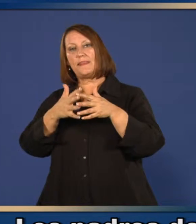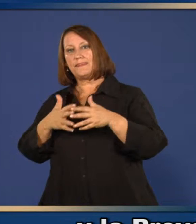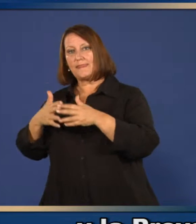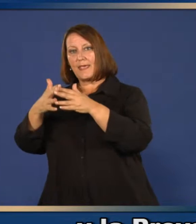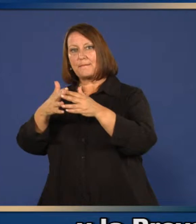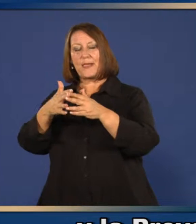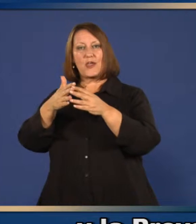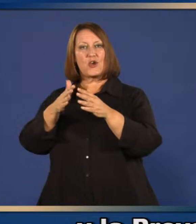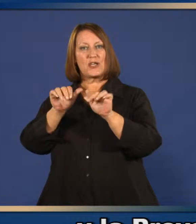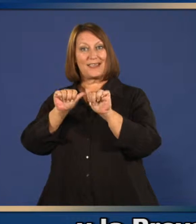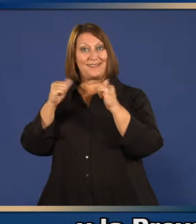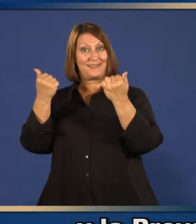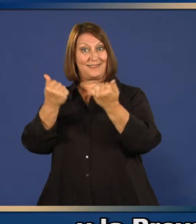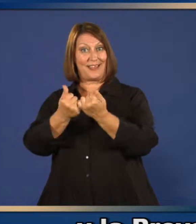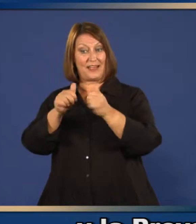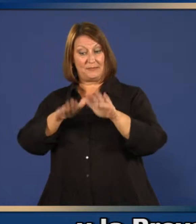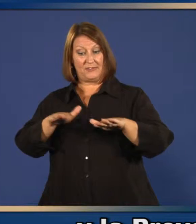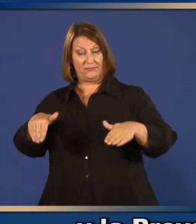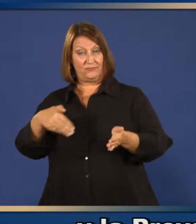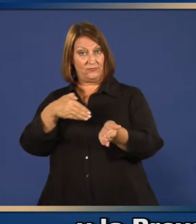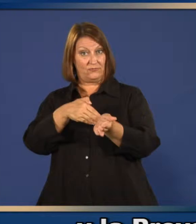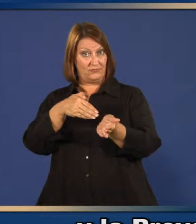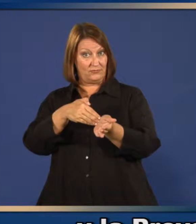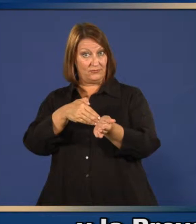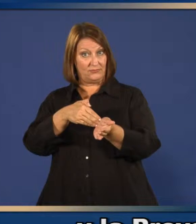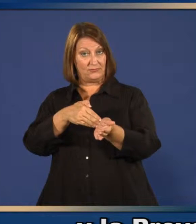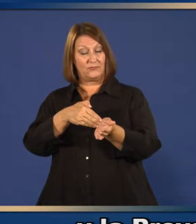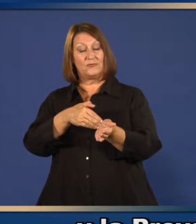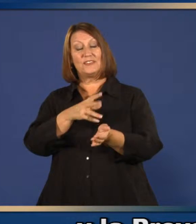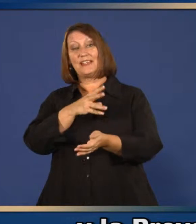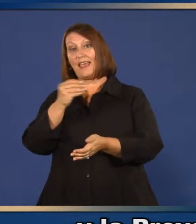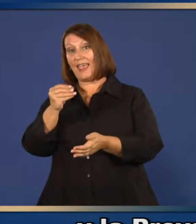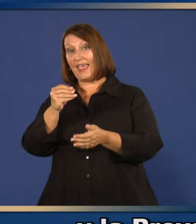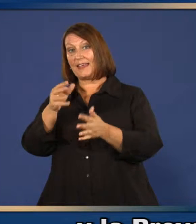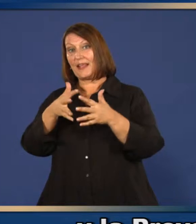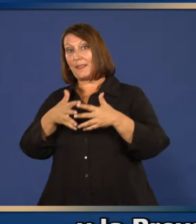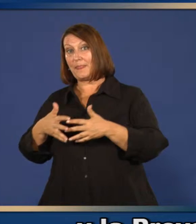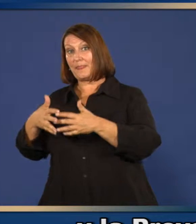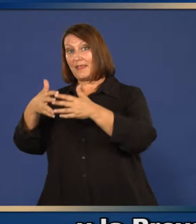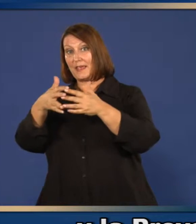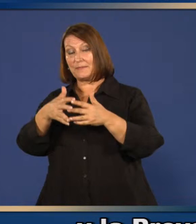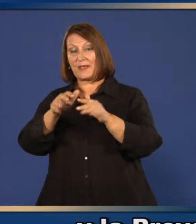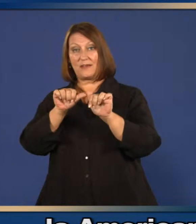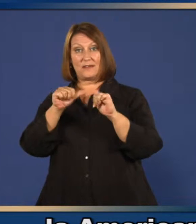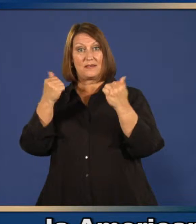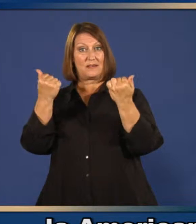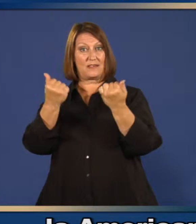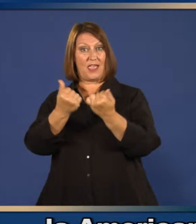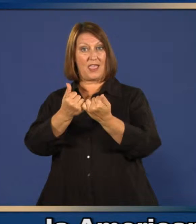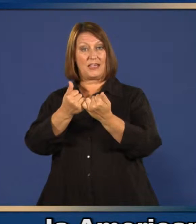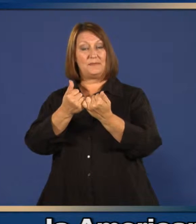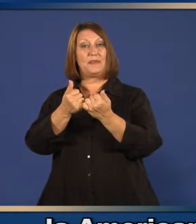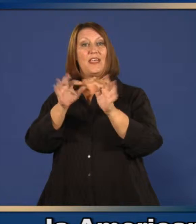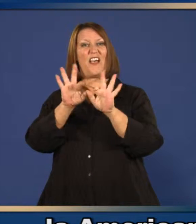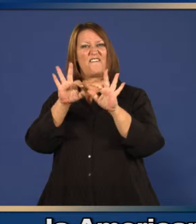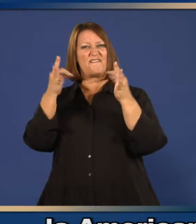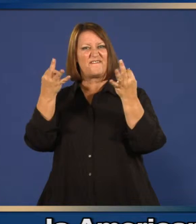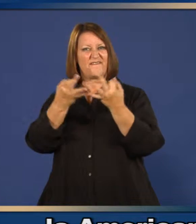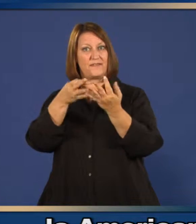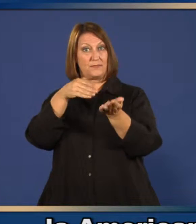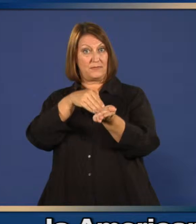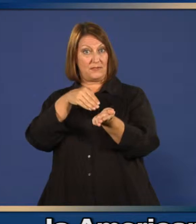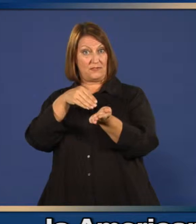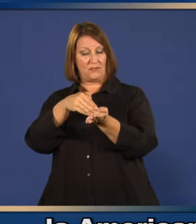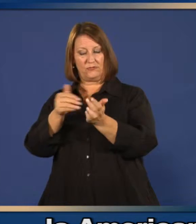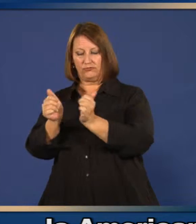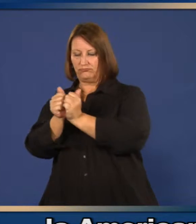control y la prevención de enfermedad, la Academia Americana de Pediatría y la Academia Americana